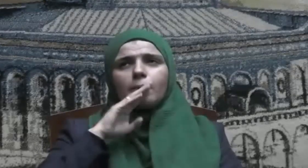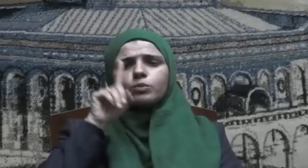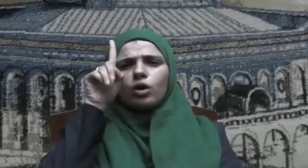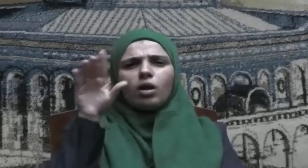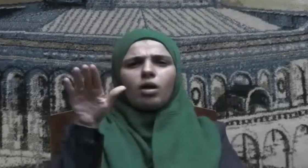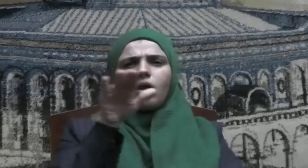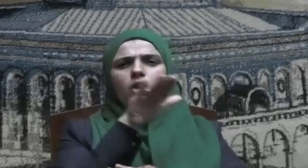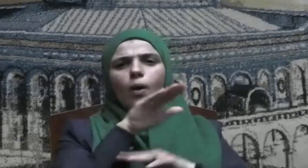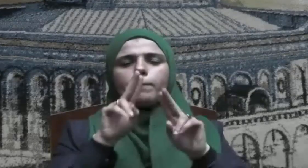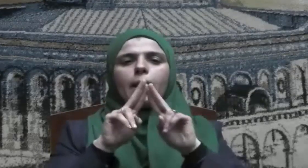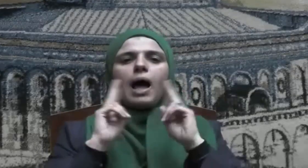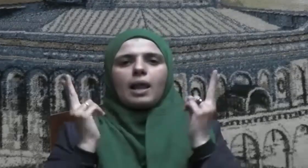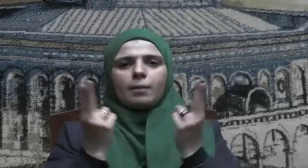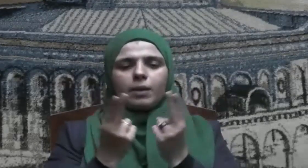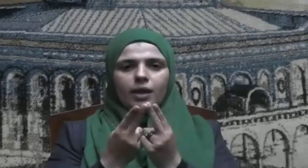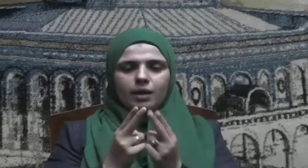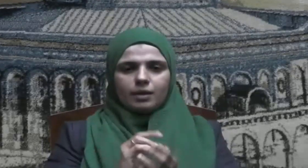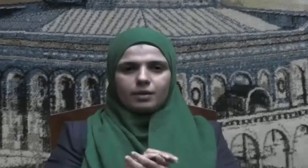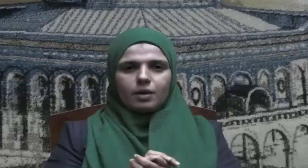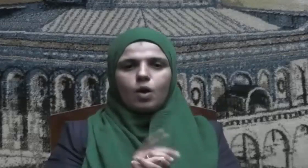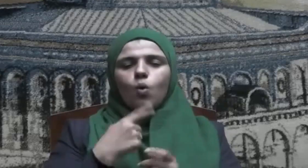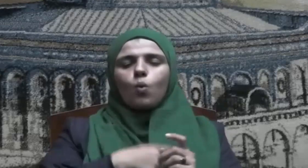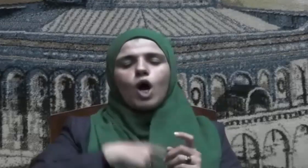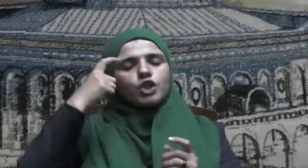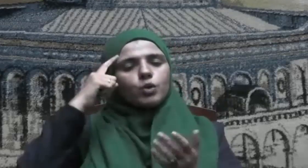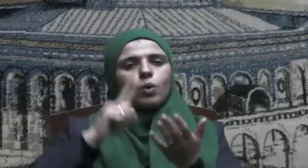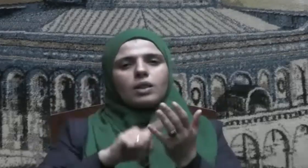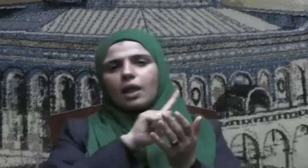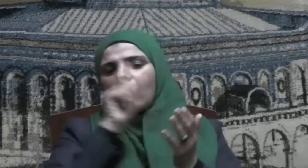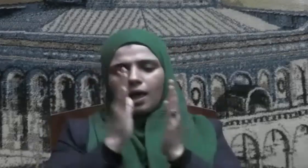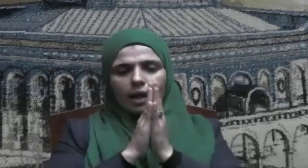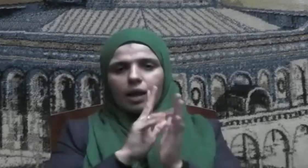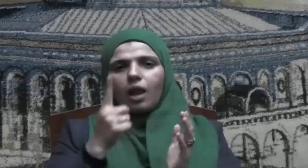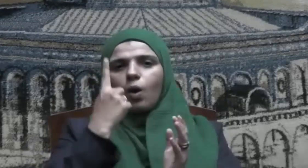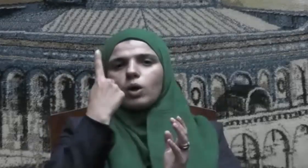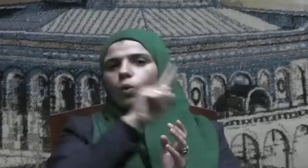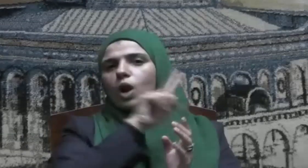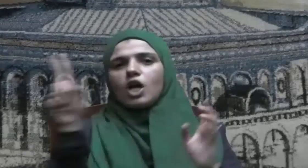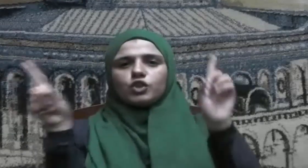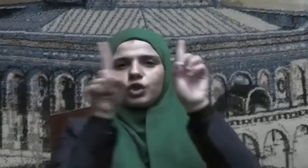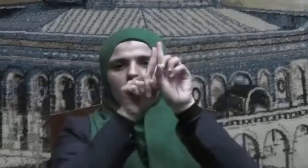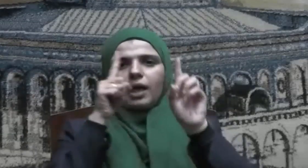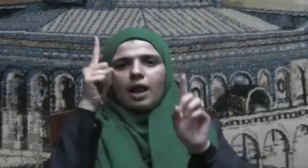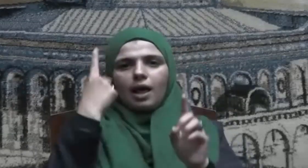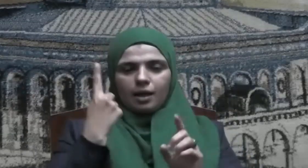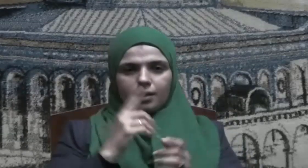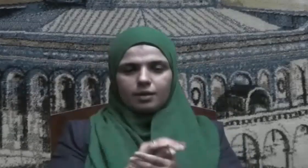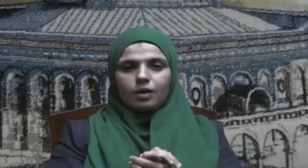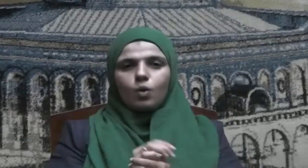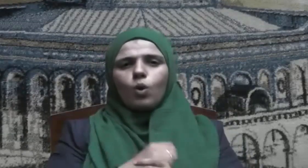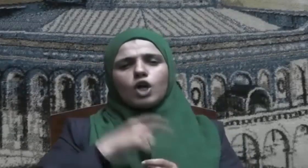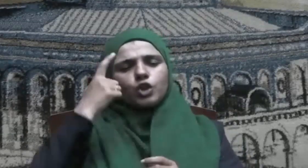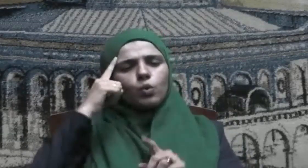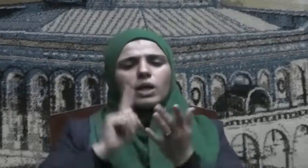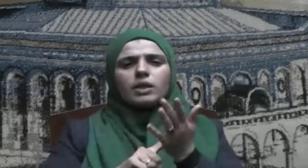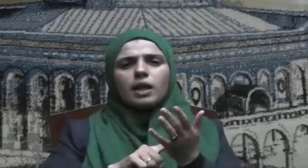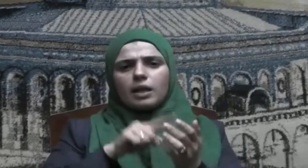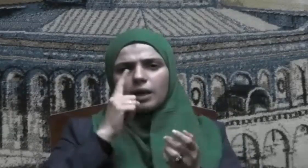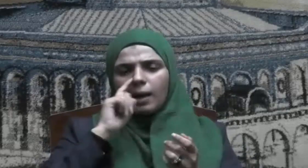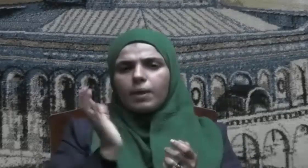لله رب العالمين وأشهد أن لا إله إلا الله وحده لا شريك وأشهد أن سيدنا